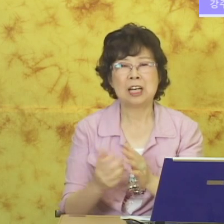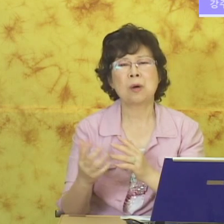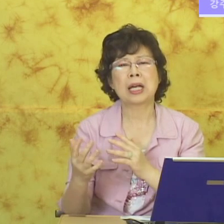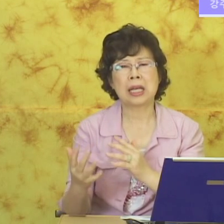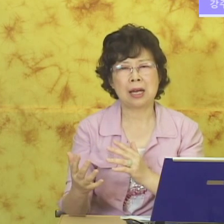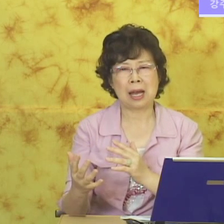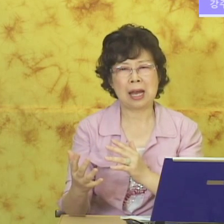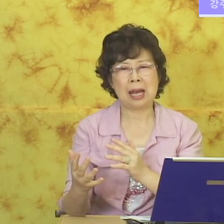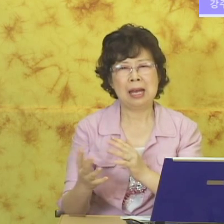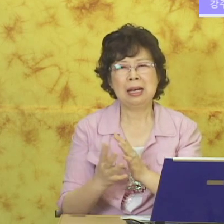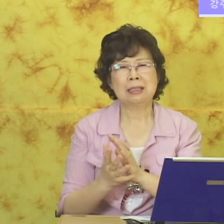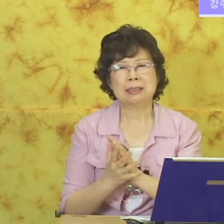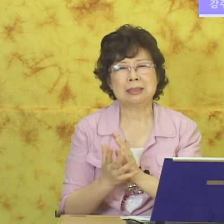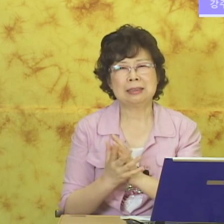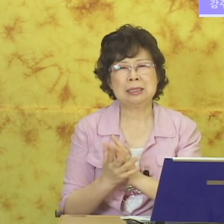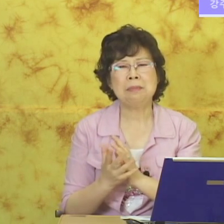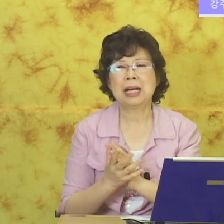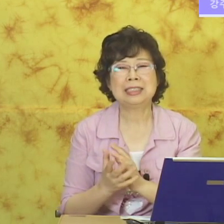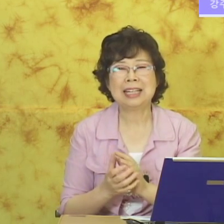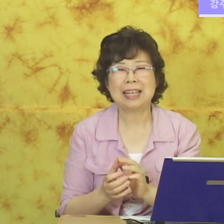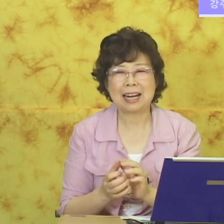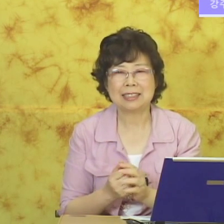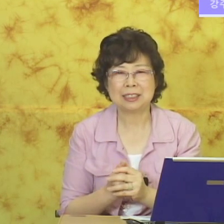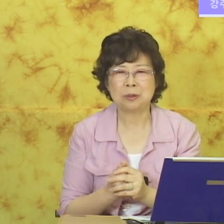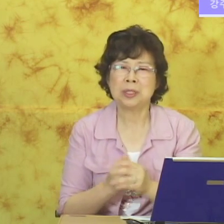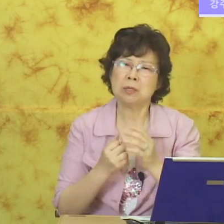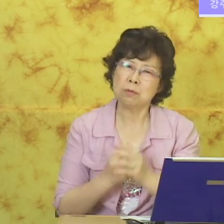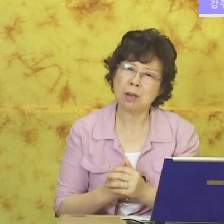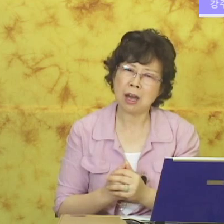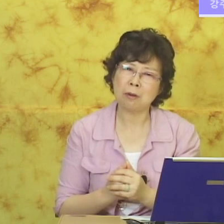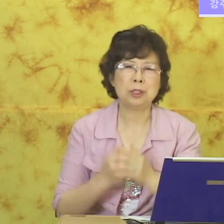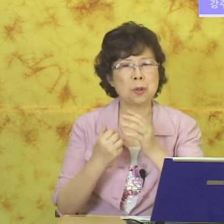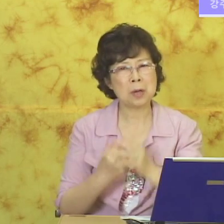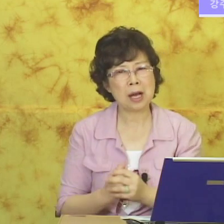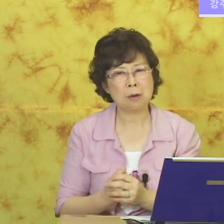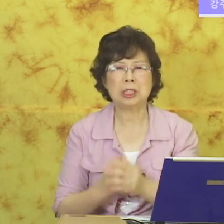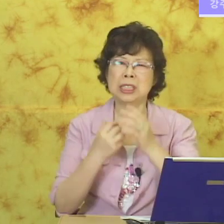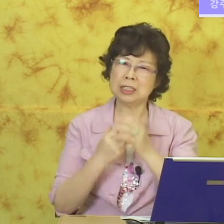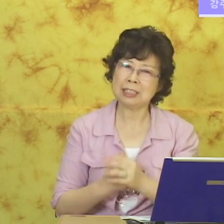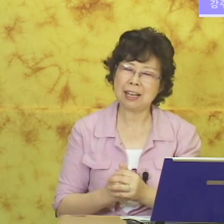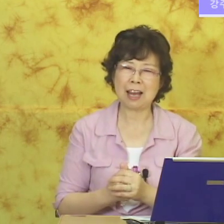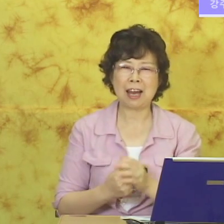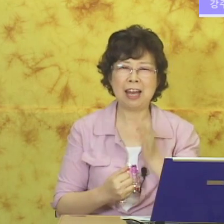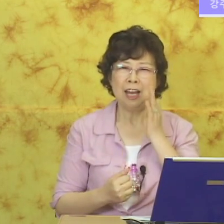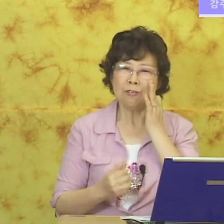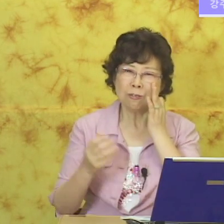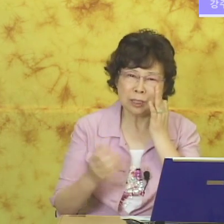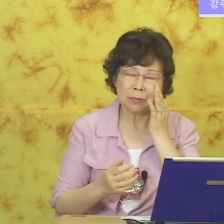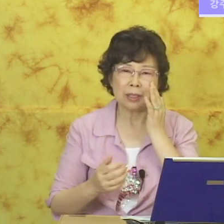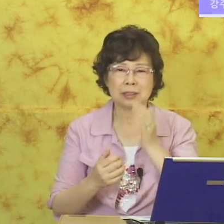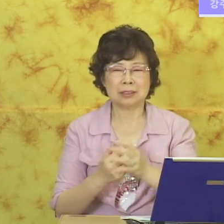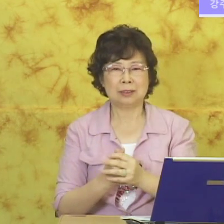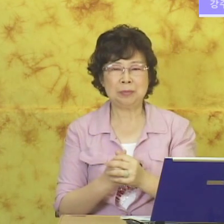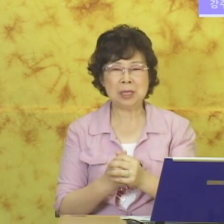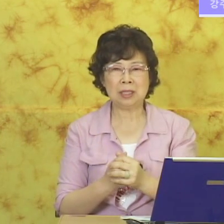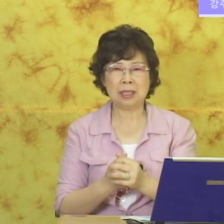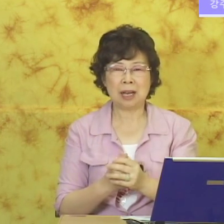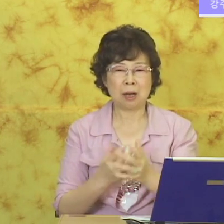관계가 친밀하지 않다라는 거죠. 우리 형우가 우리 조카가 우리 처세가 우리 뭐 며느리가